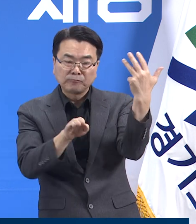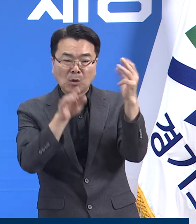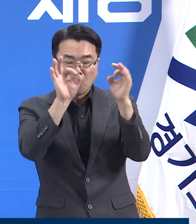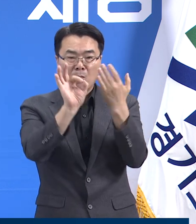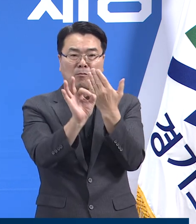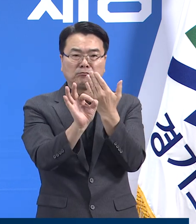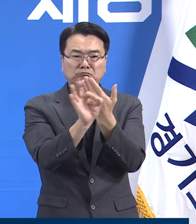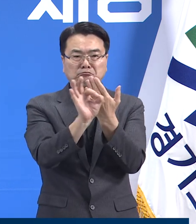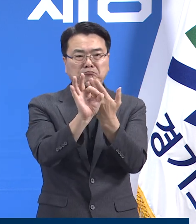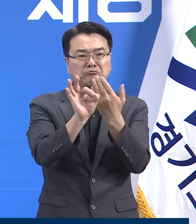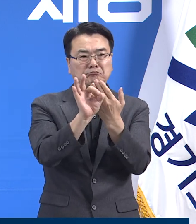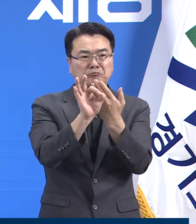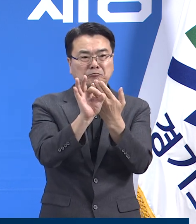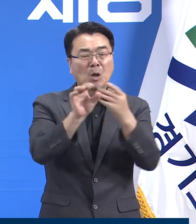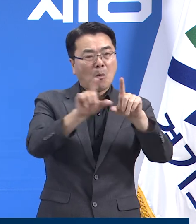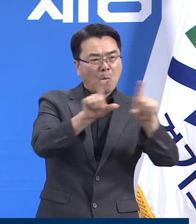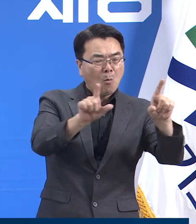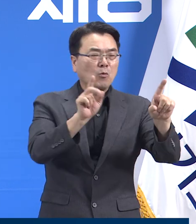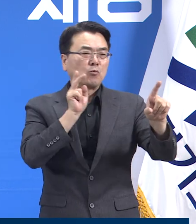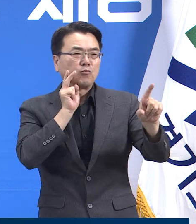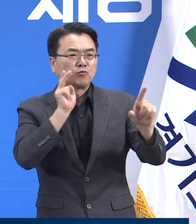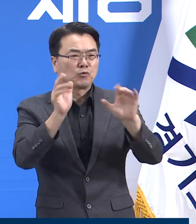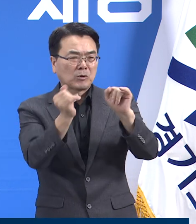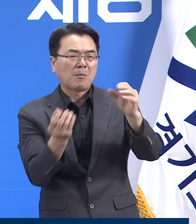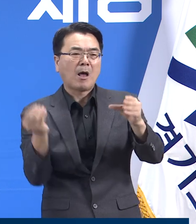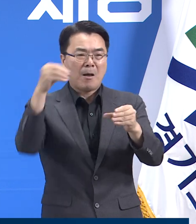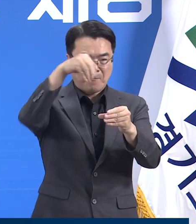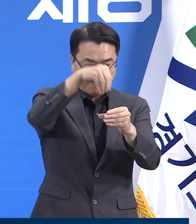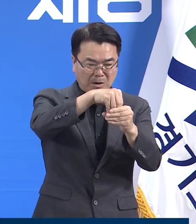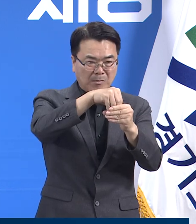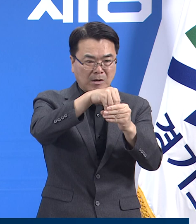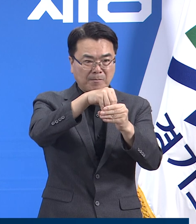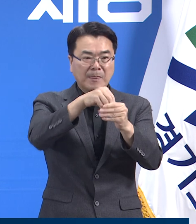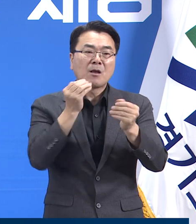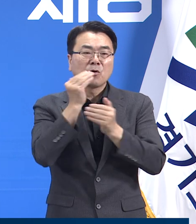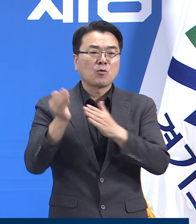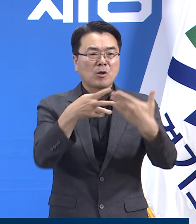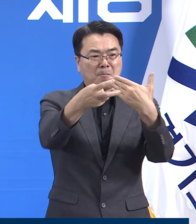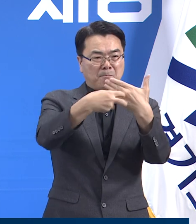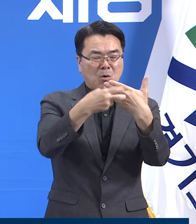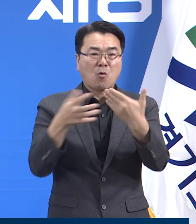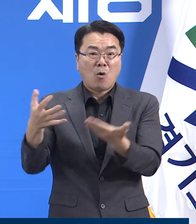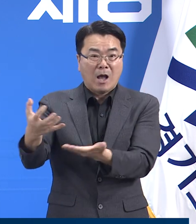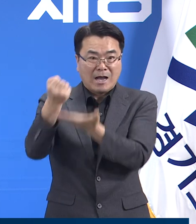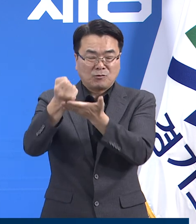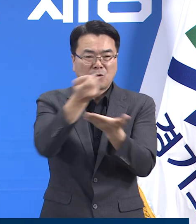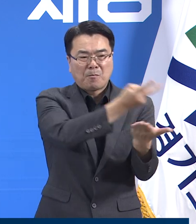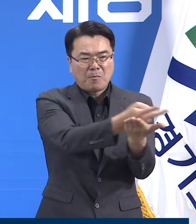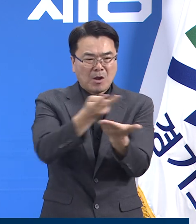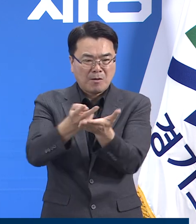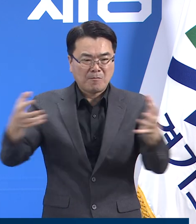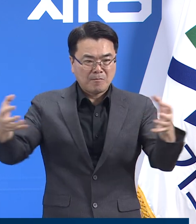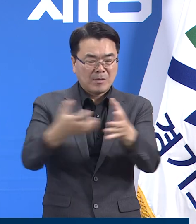일반과 중정환자 병상을 합한 도내 의료기관 확보 총병상은 총